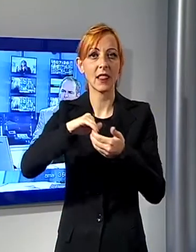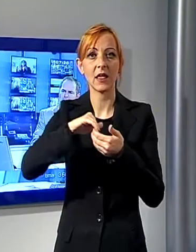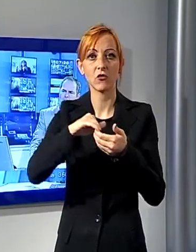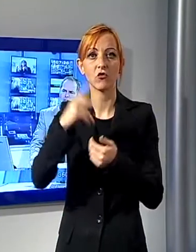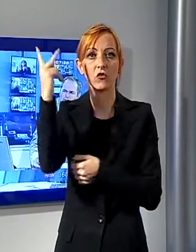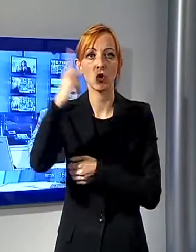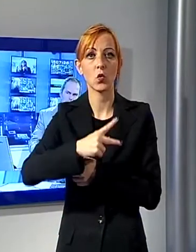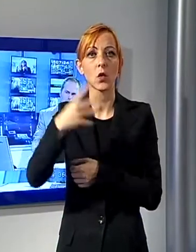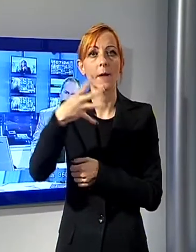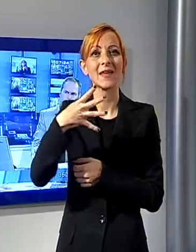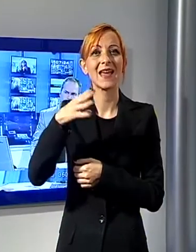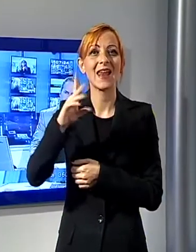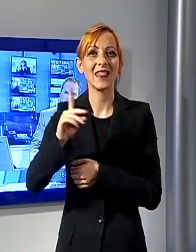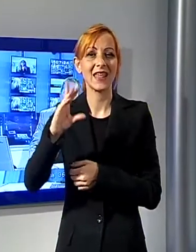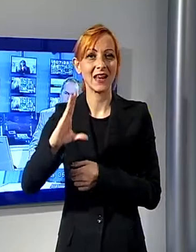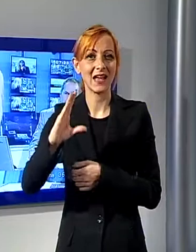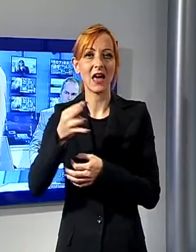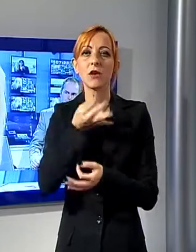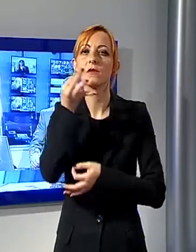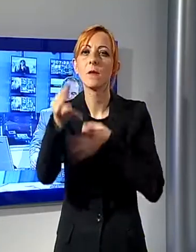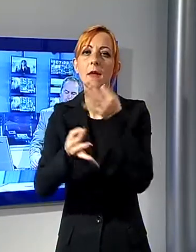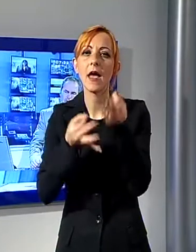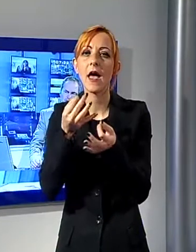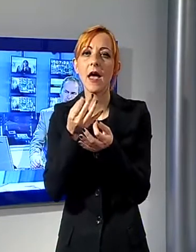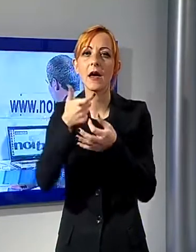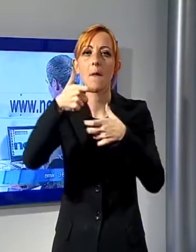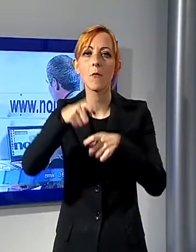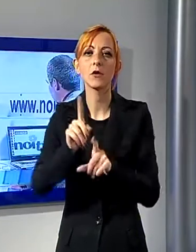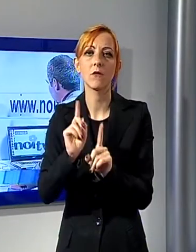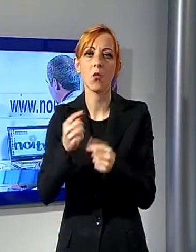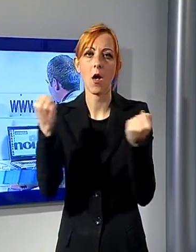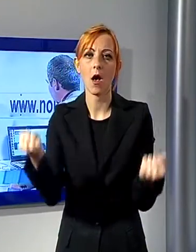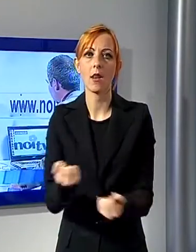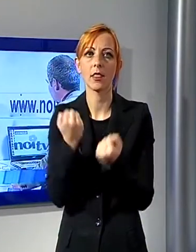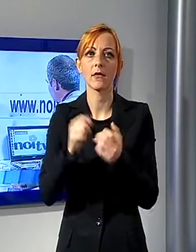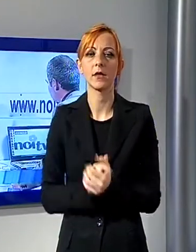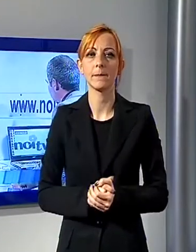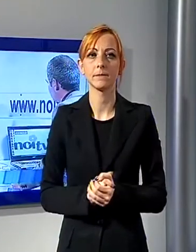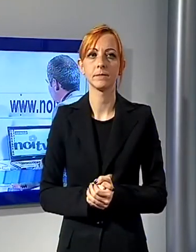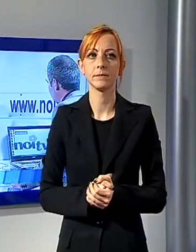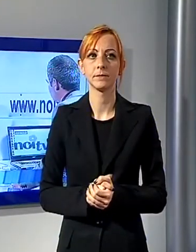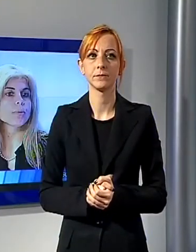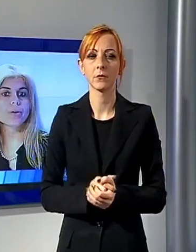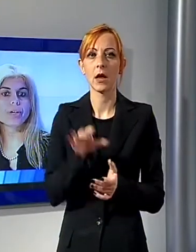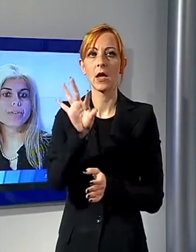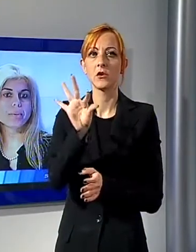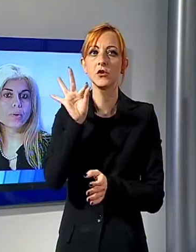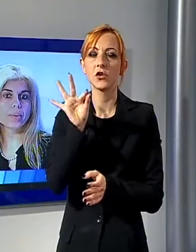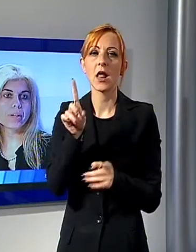Lucca, Michela del Carlo, che ha spiegato anche il senso dell'iniziativa. Questa scelta è stata concepita come una vera e propria